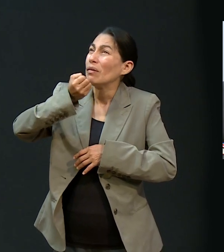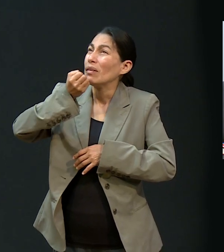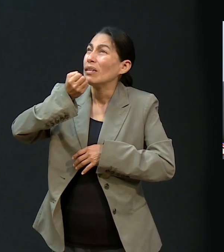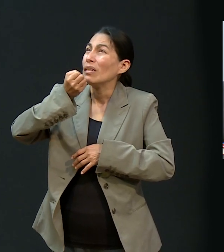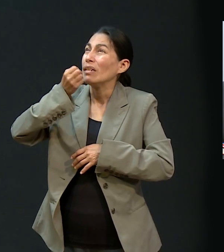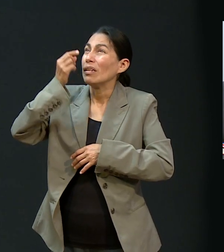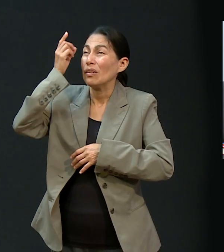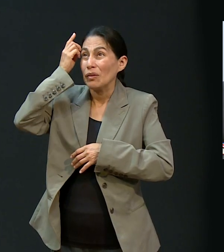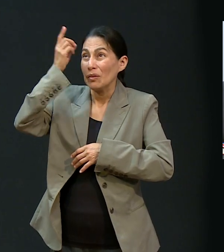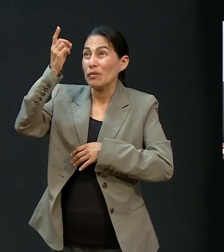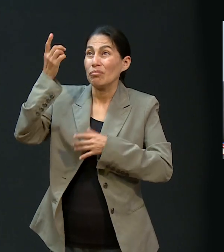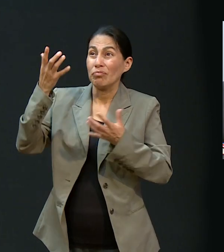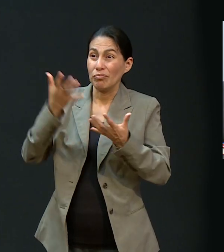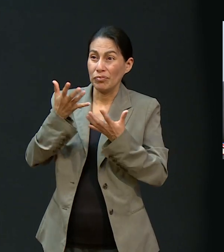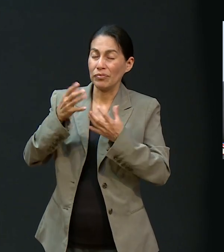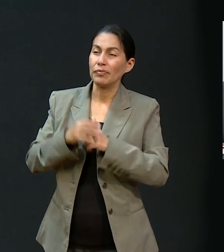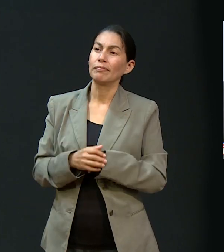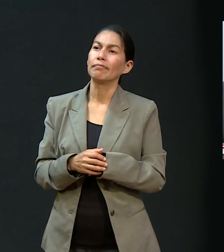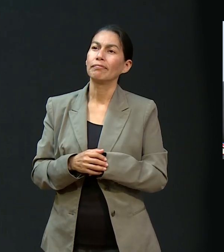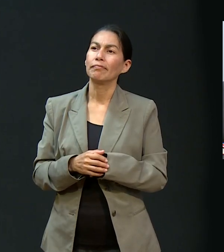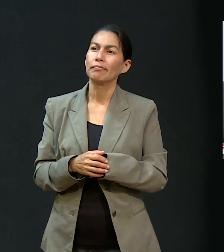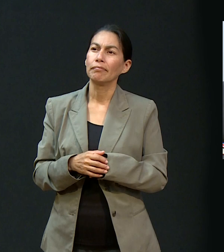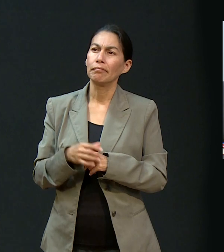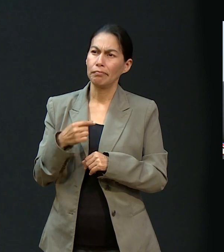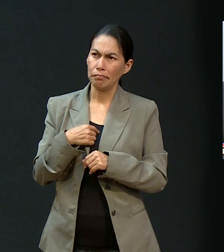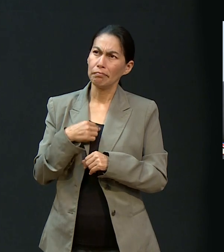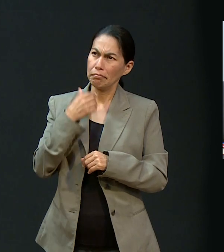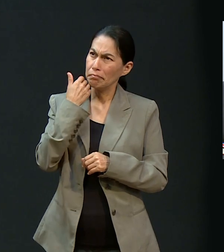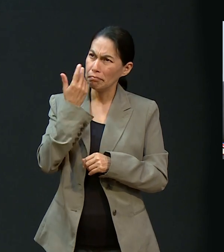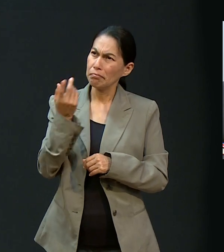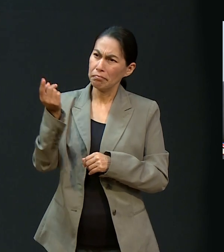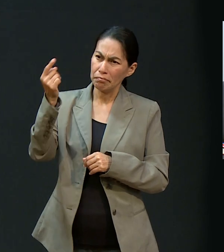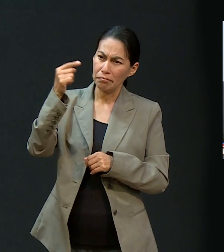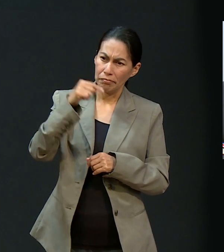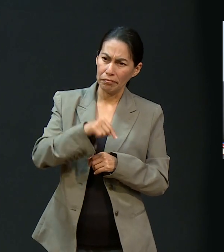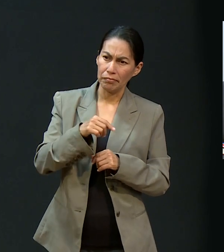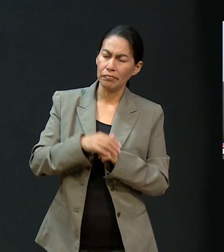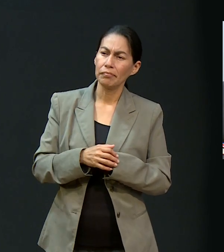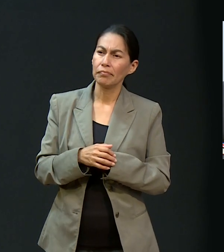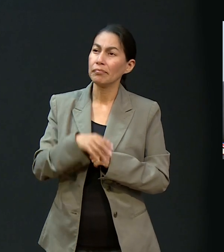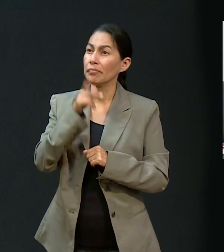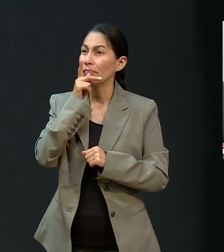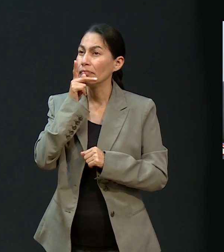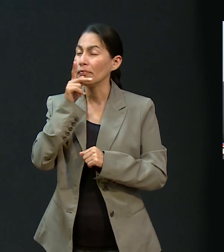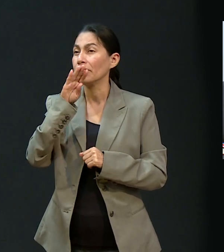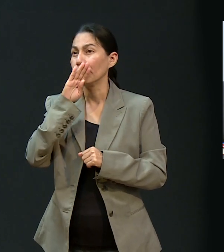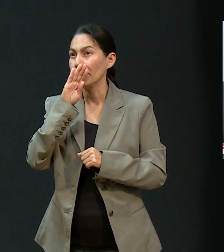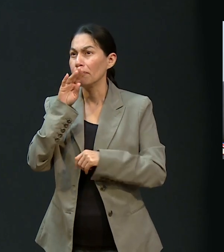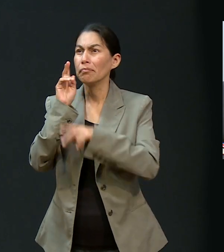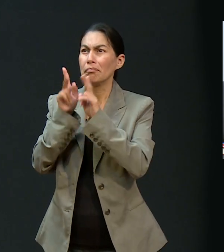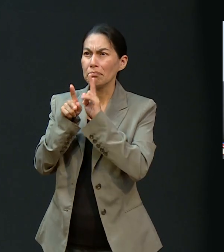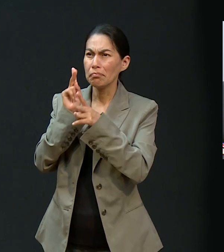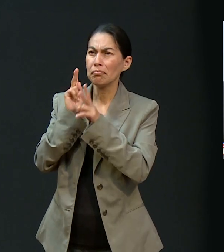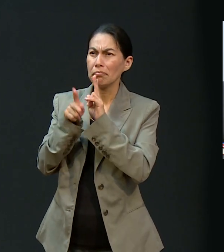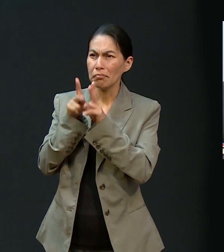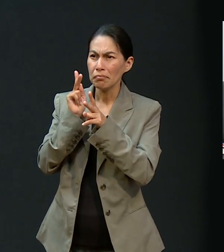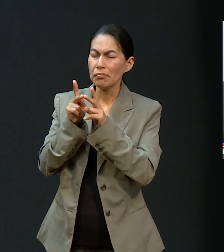y Dios va a obrar. Yo recuerdo que ya tenía el plan de venir. Lo platiqué con mis